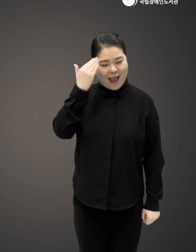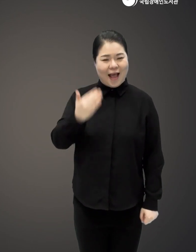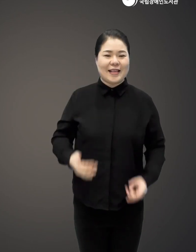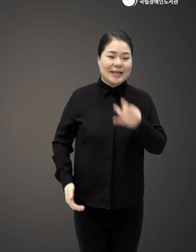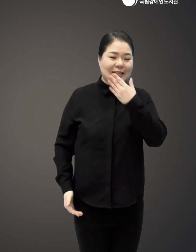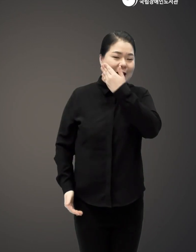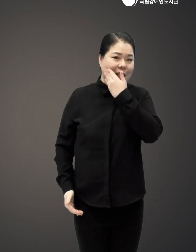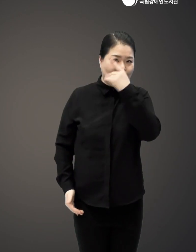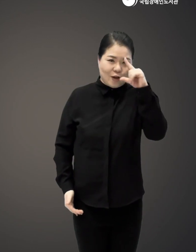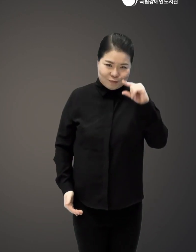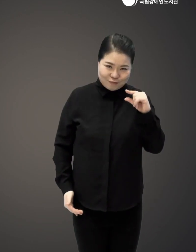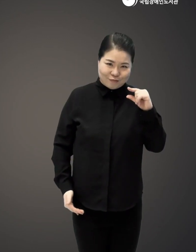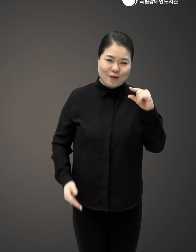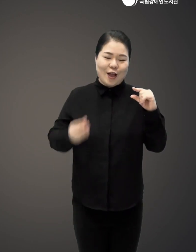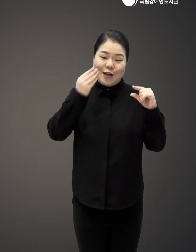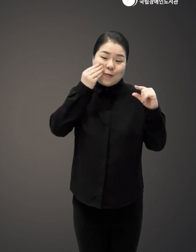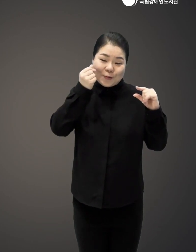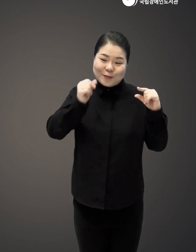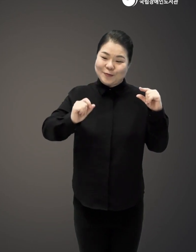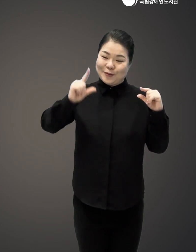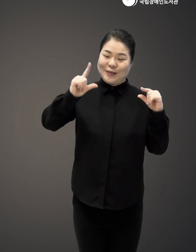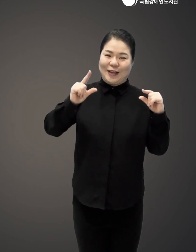대한저탄고지식이협회 회장